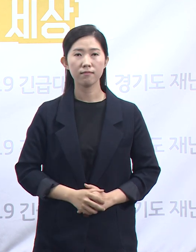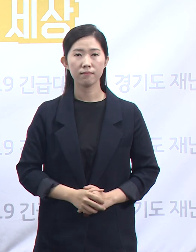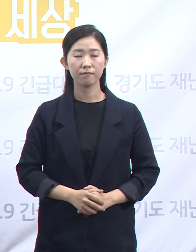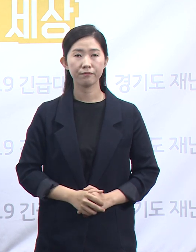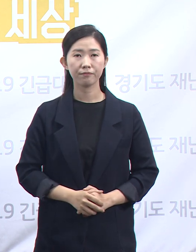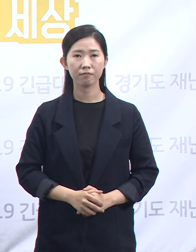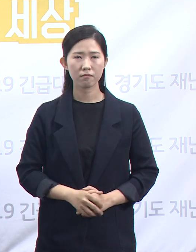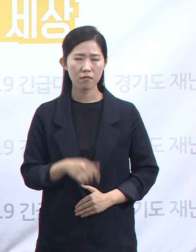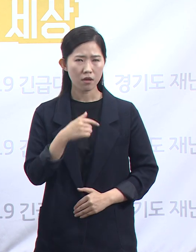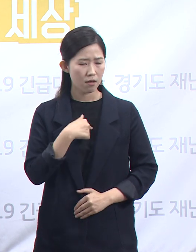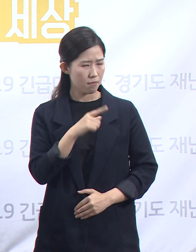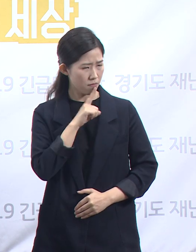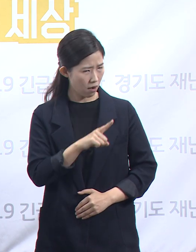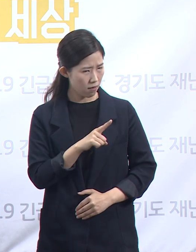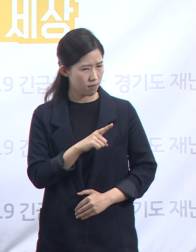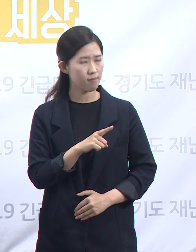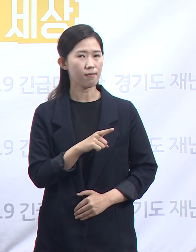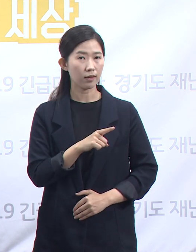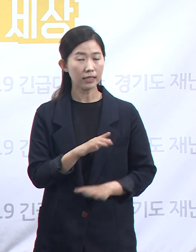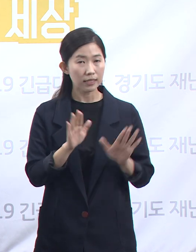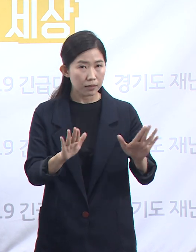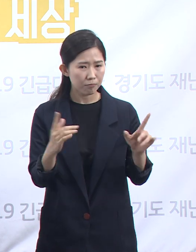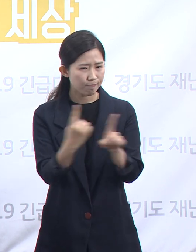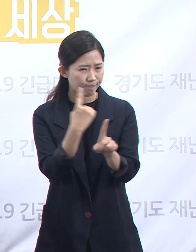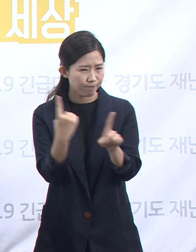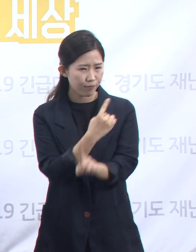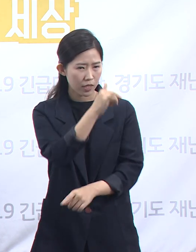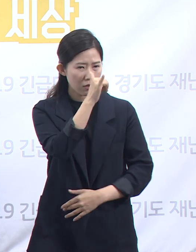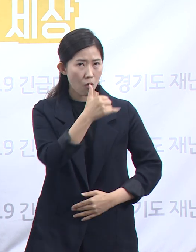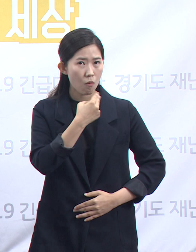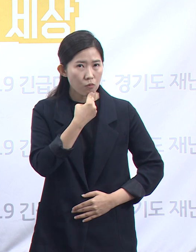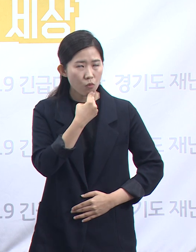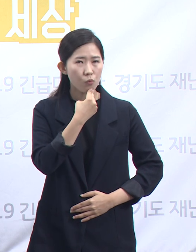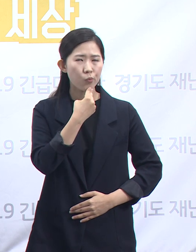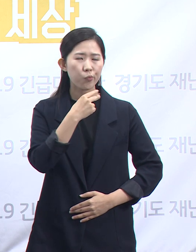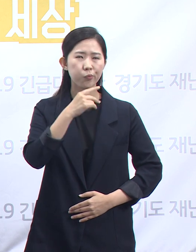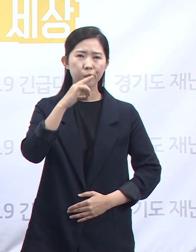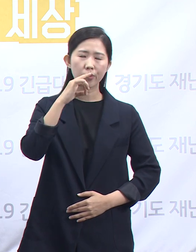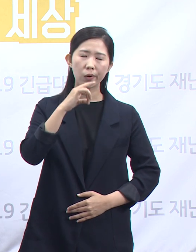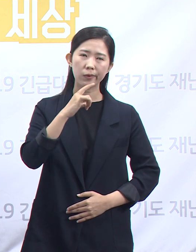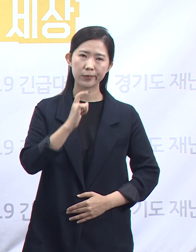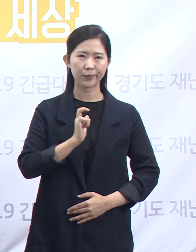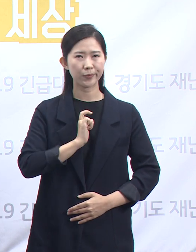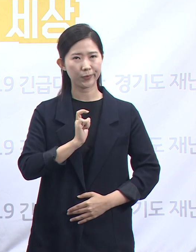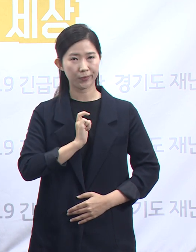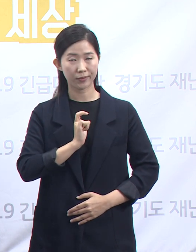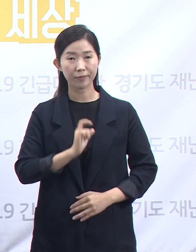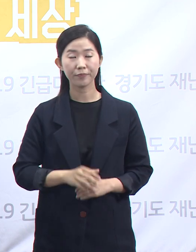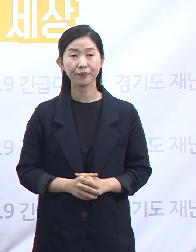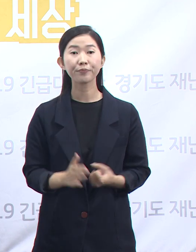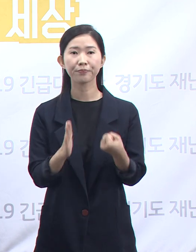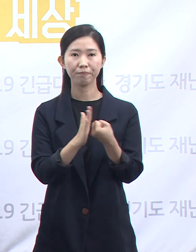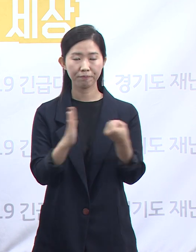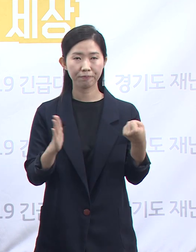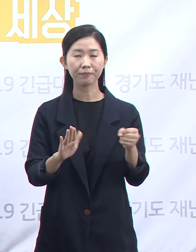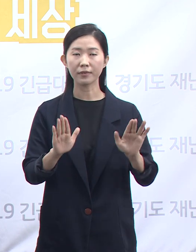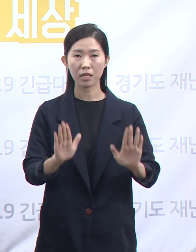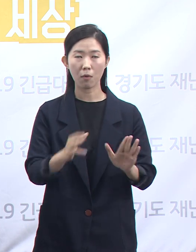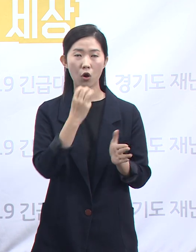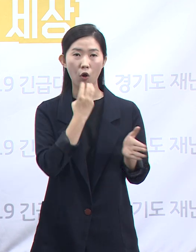이 지적사항이 과연 개선되고 있는지 의문을 제기할 수밖에 없습니다. 따라서 경기도는